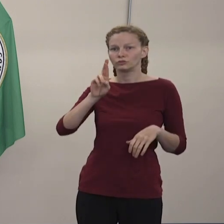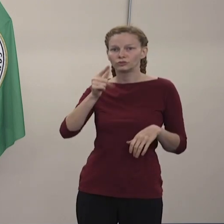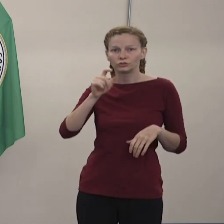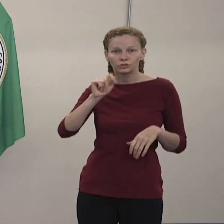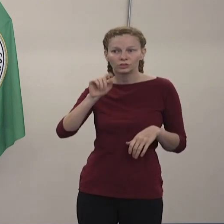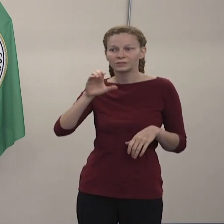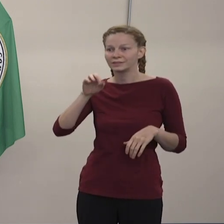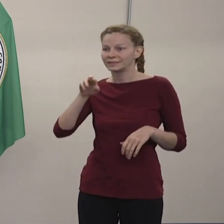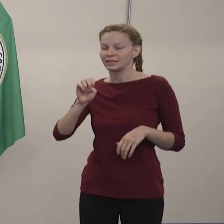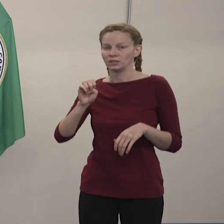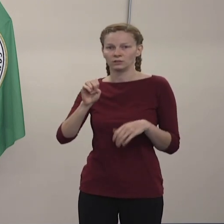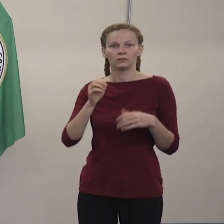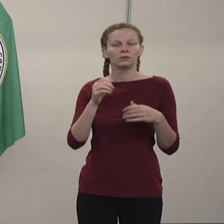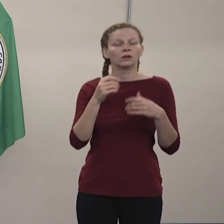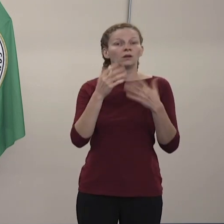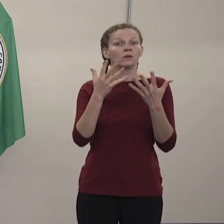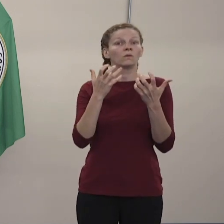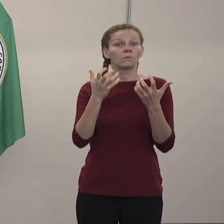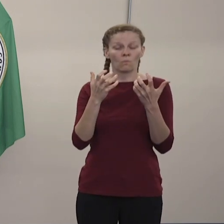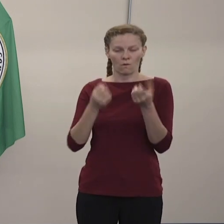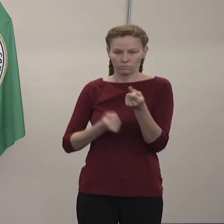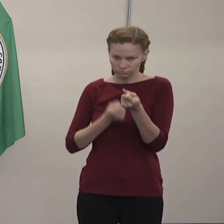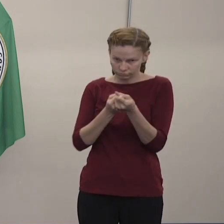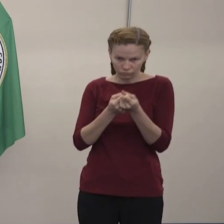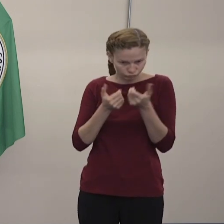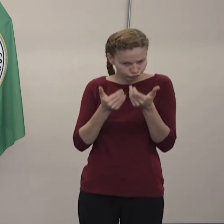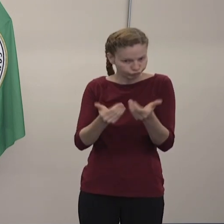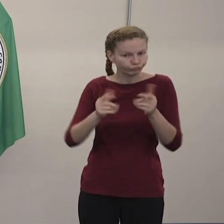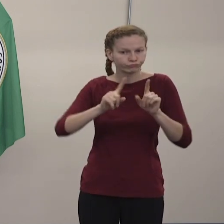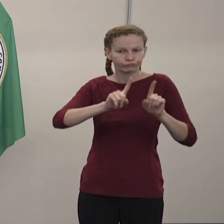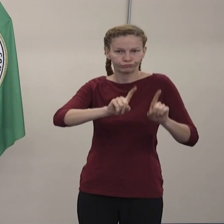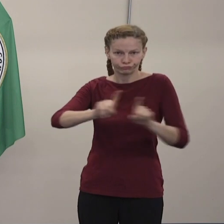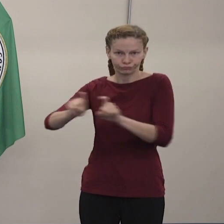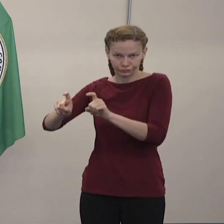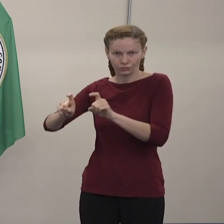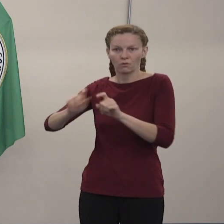nos apoyen con estas pruebas de estos grupos recomendados